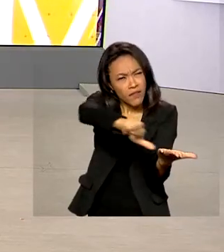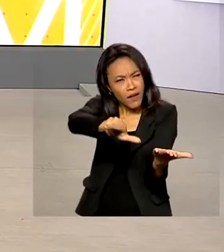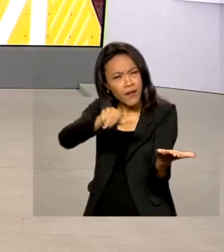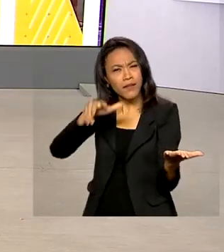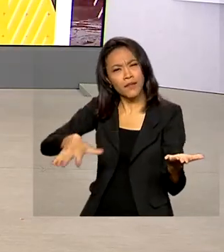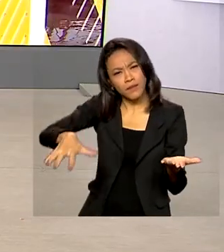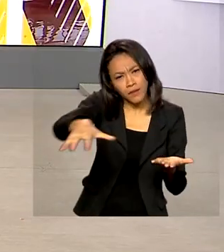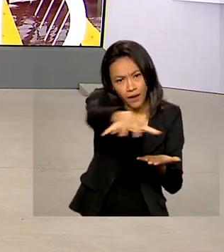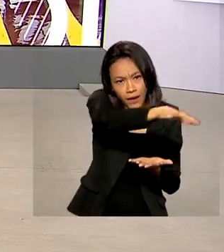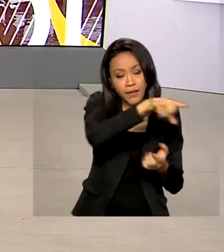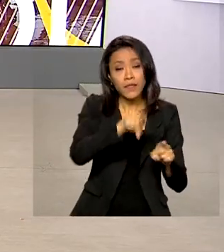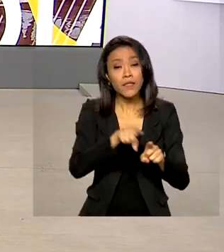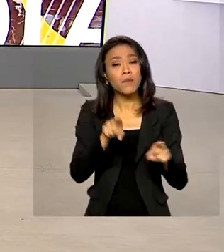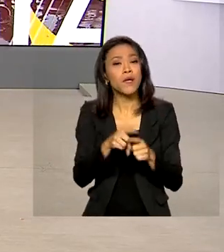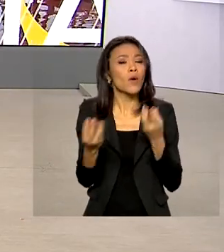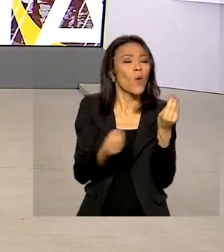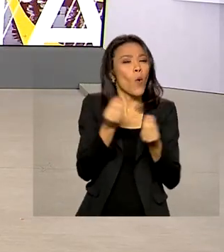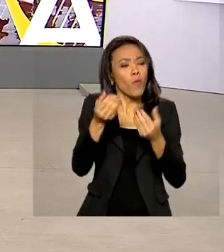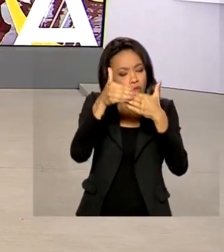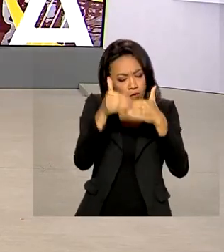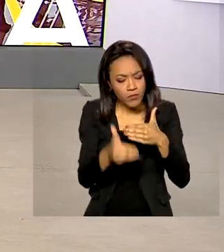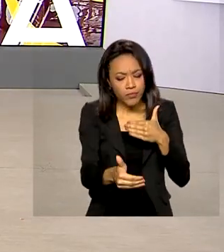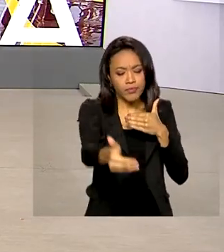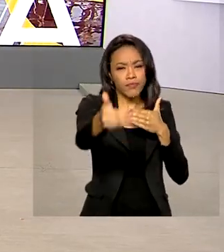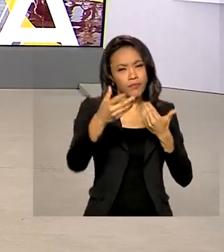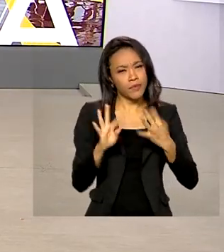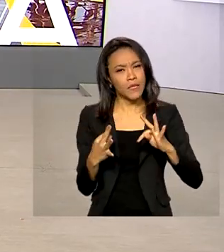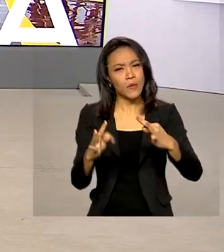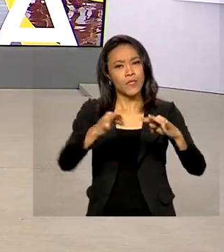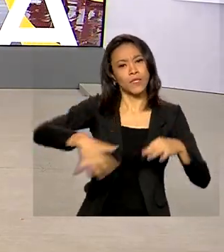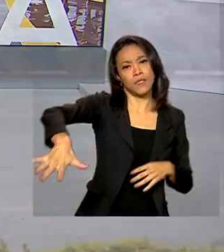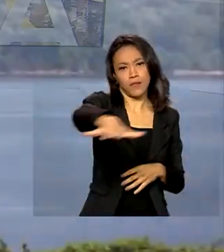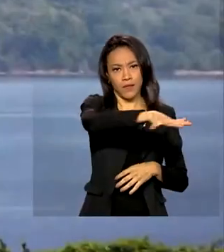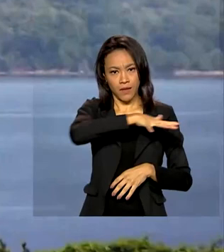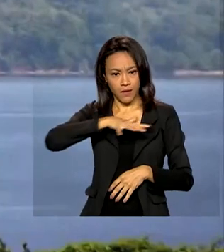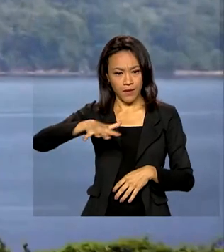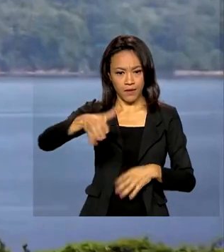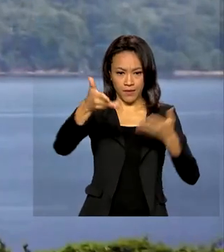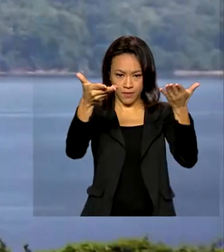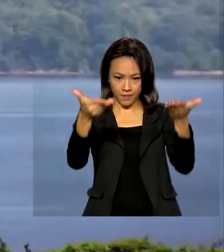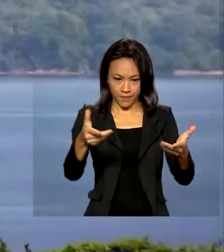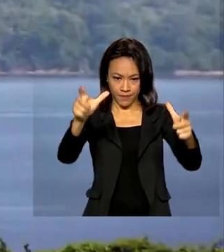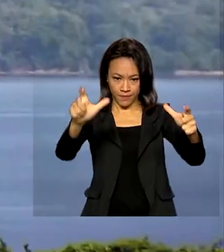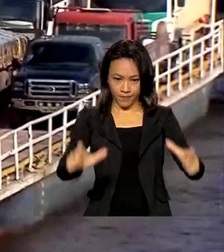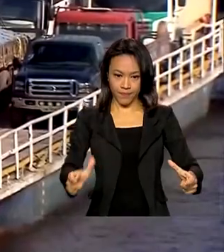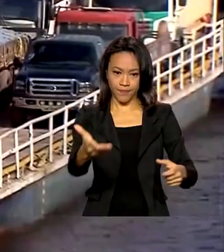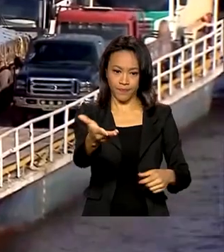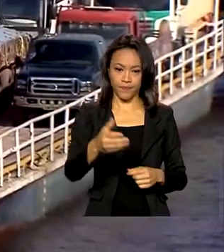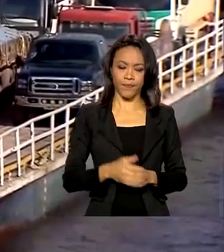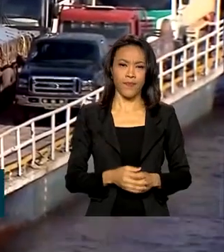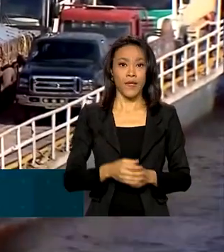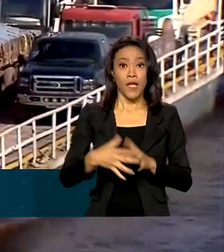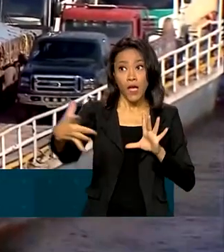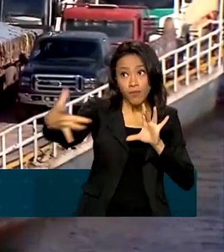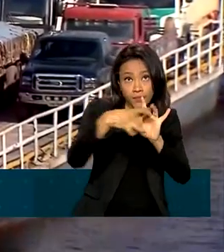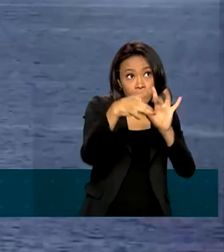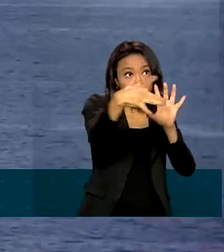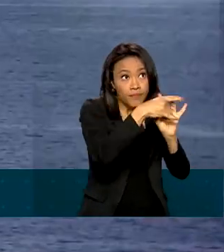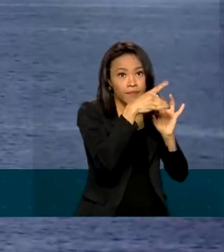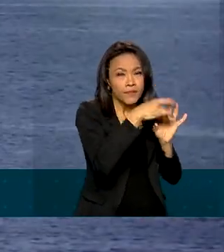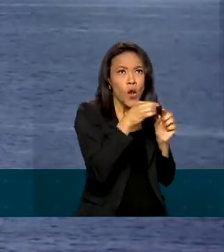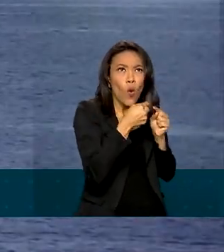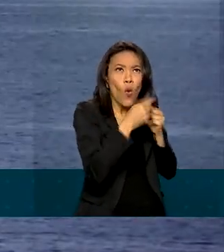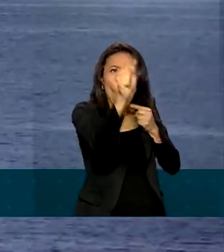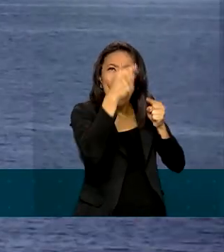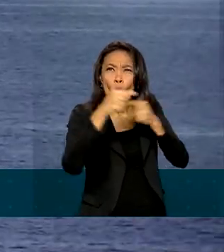perspectivas da evolução tecnológica na região amazônica. Conectar áreas remotas será um dos